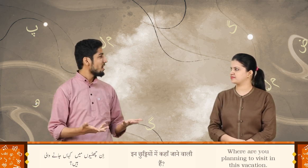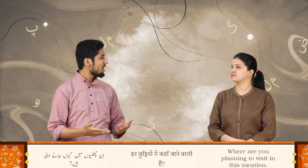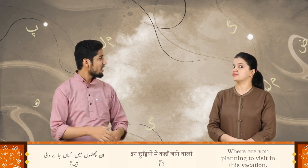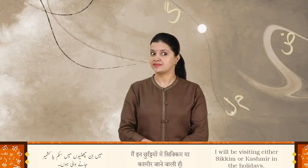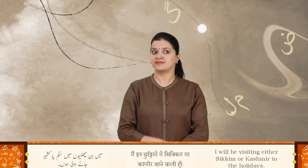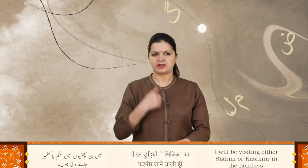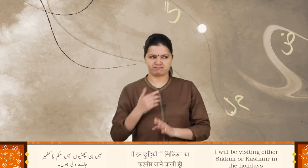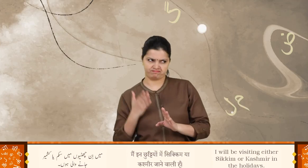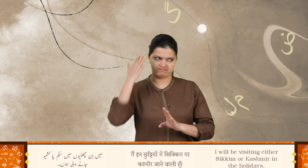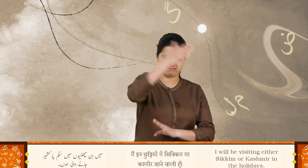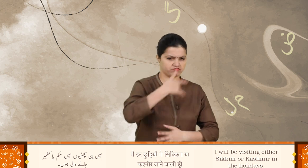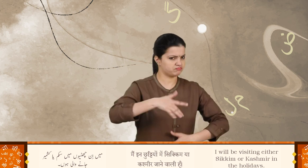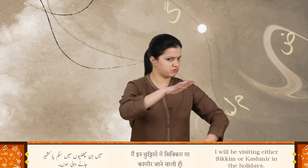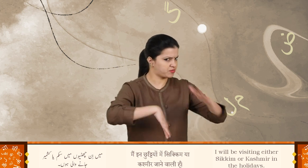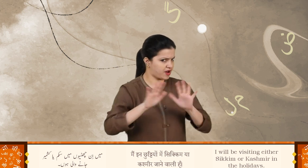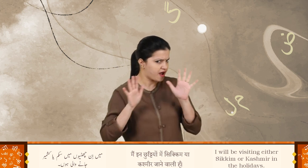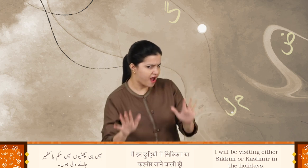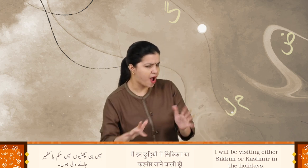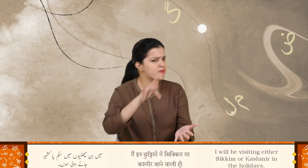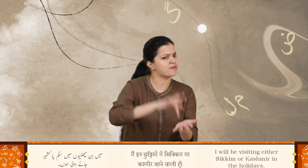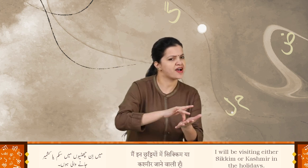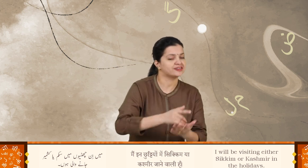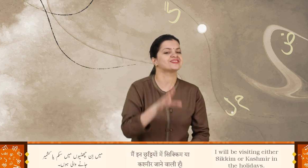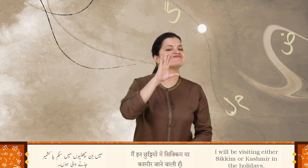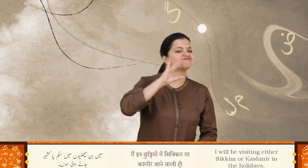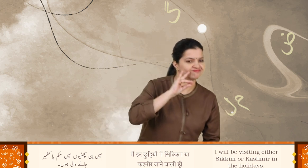میں ان چھٹیوں میں سکم یا کشمیر جانے والی ہوں